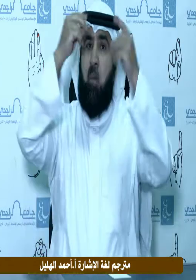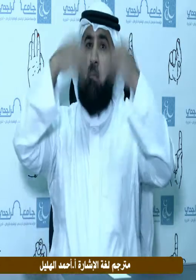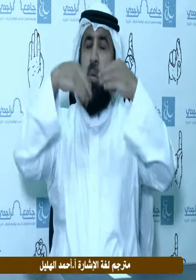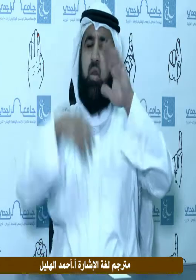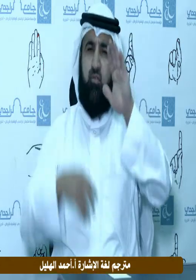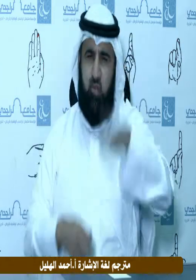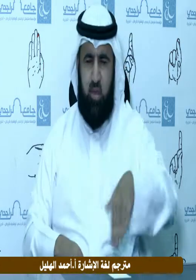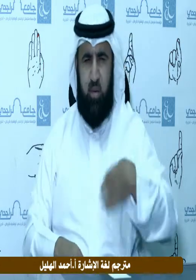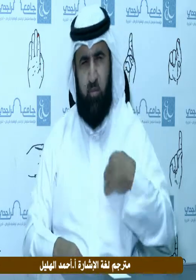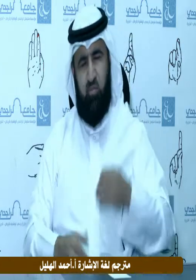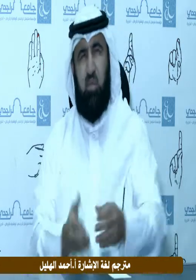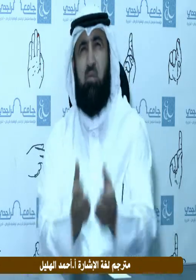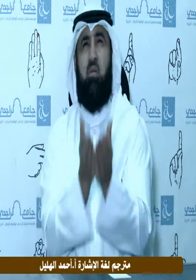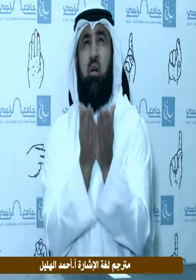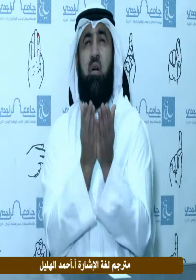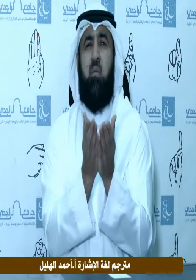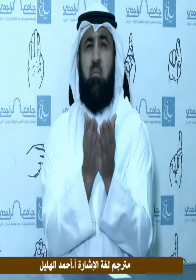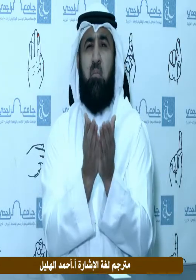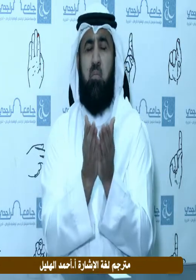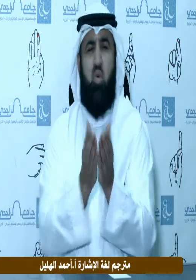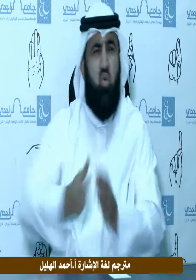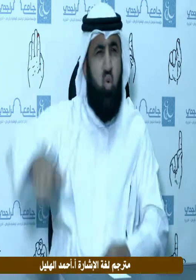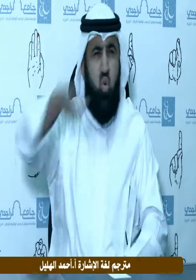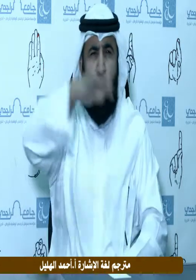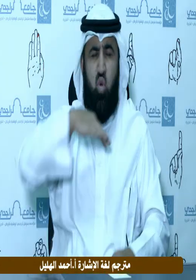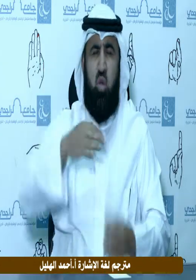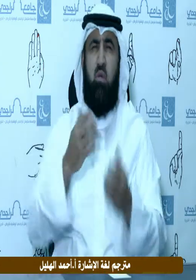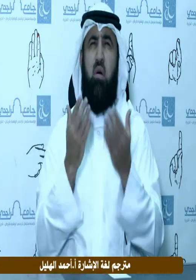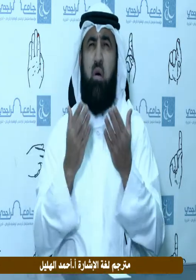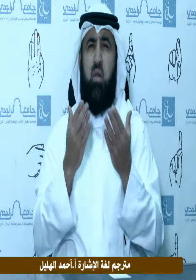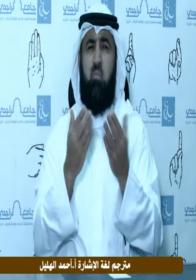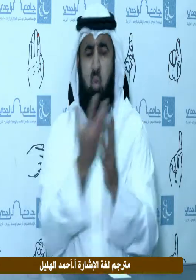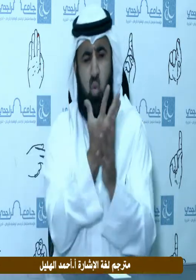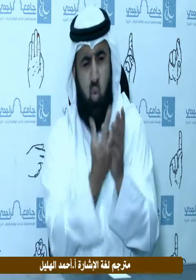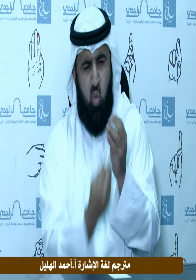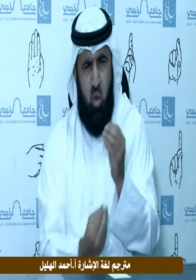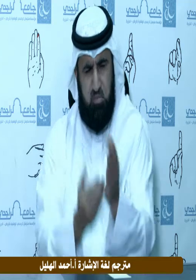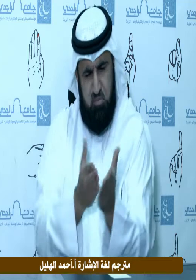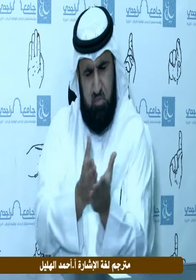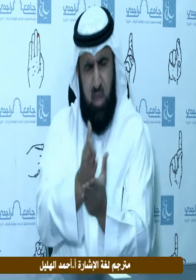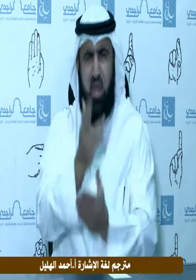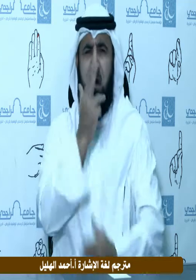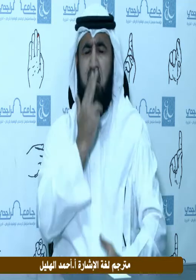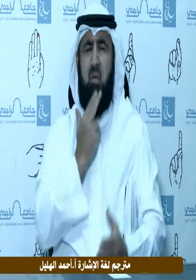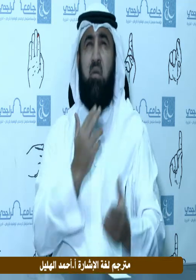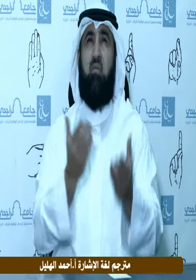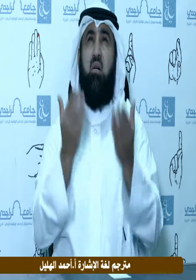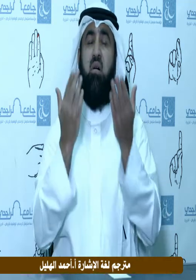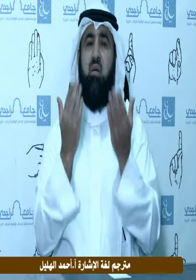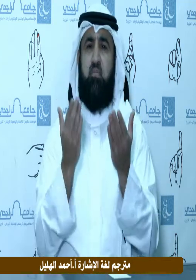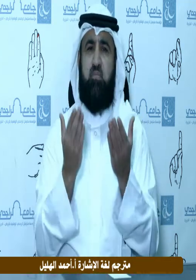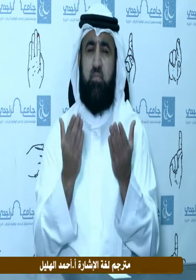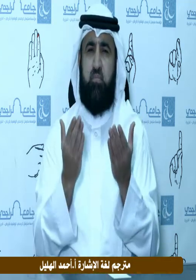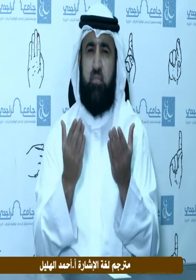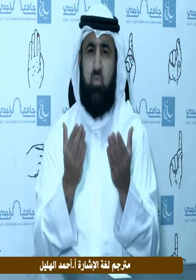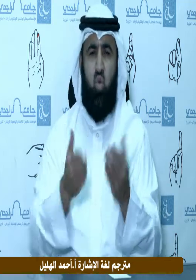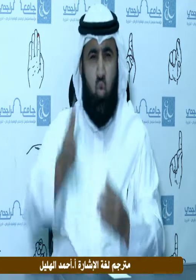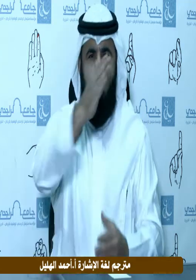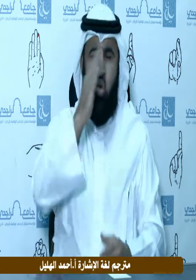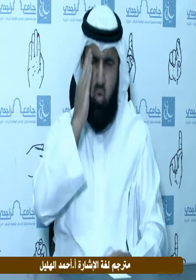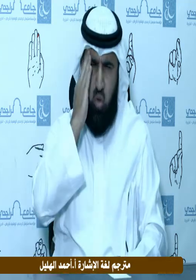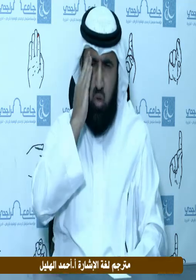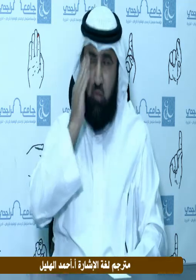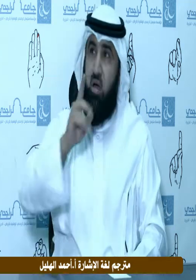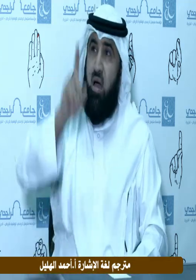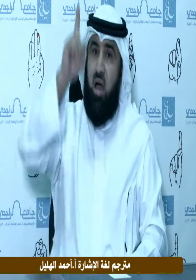أسأل الله عز وجل أن يرزقنا وإياكم الذرية الطيبة الصالحة ثم أعلموا أن الله